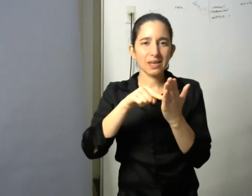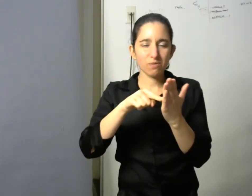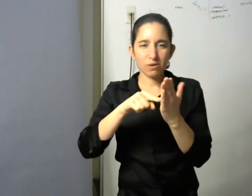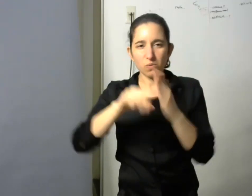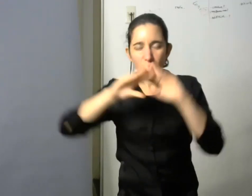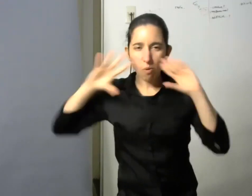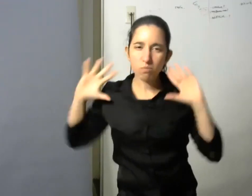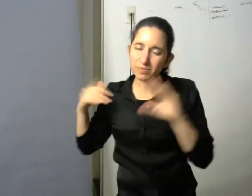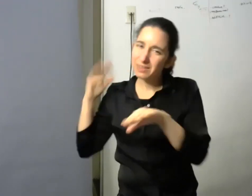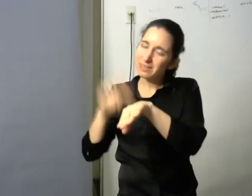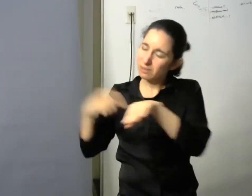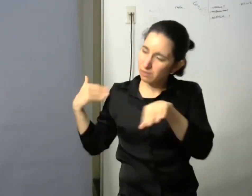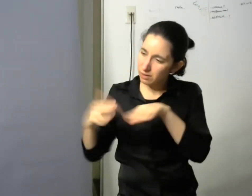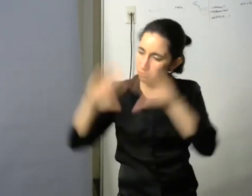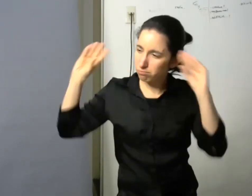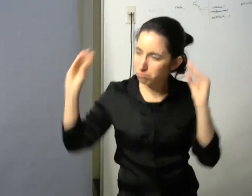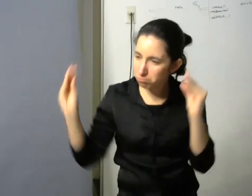por